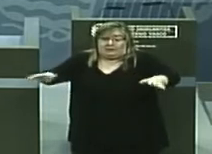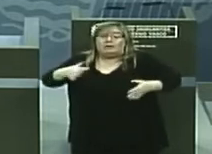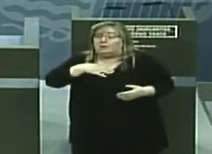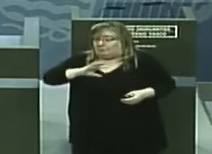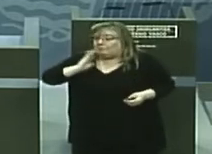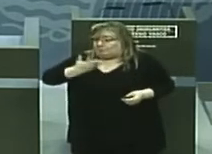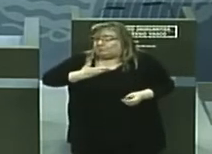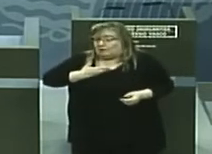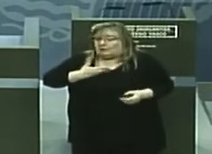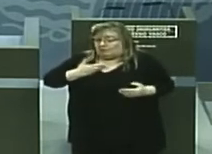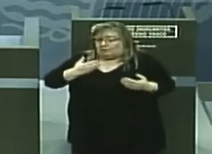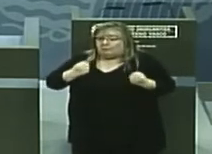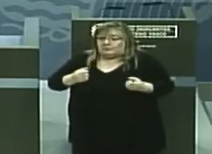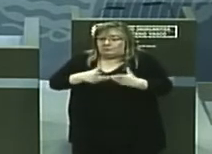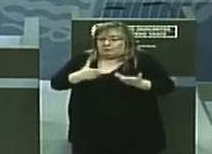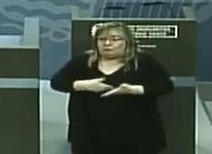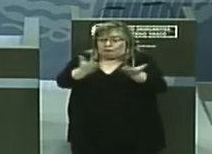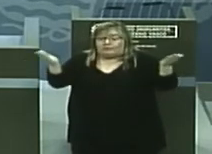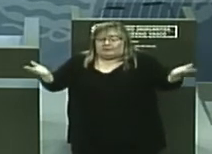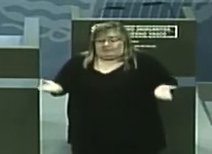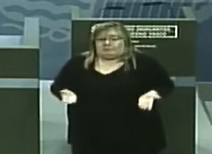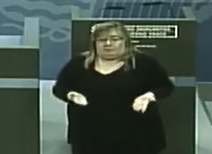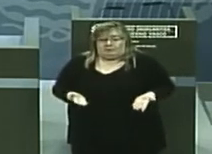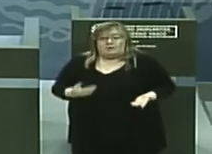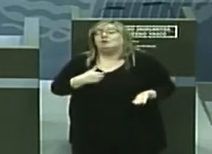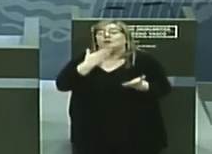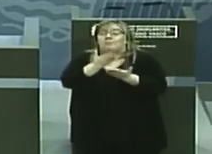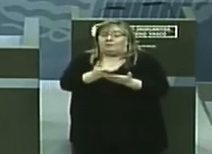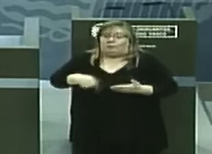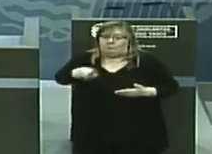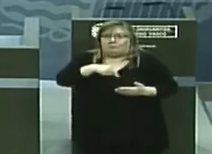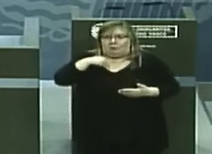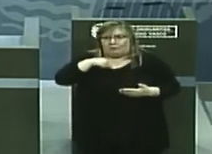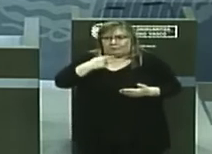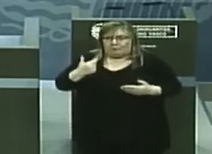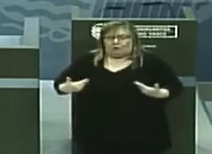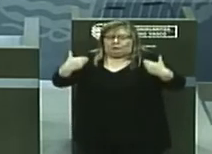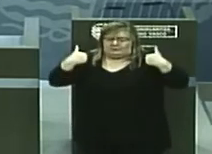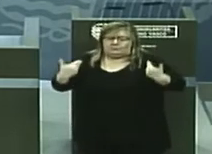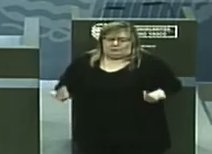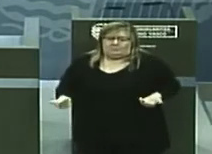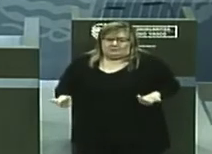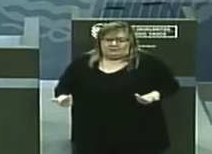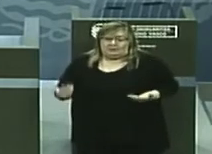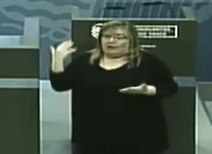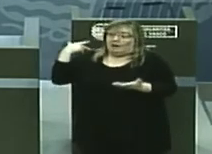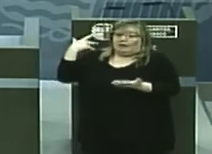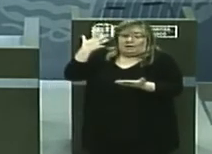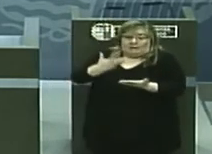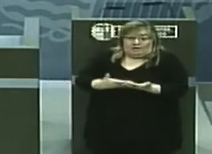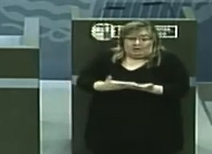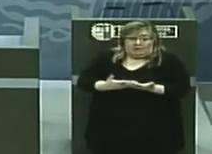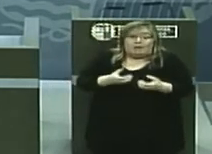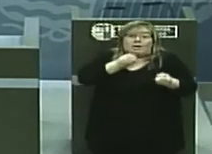de importancia para la sociedad. Por lo tanto pido la responsabilidad. Hasta este momento ya ven que nuestros datos